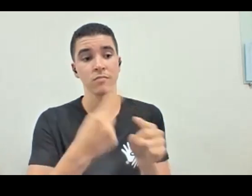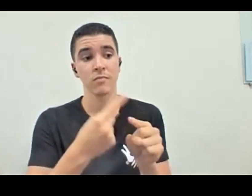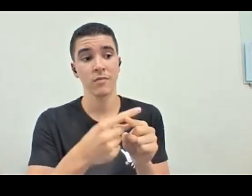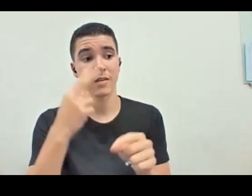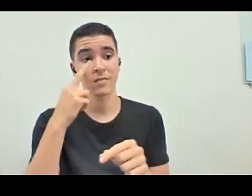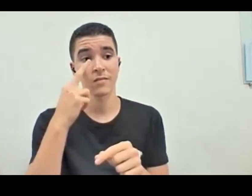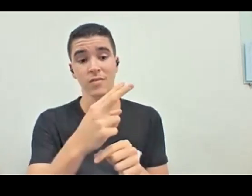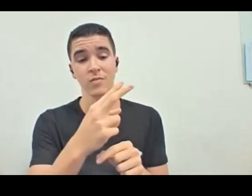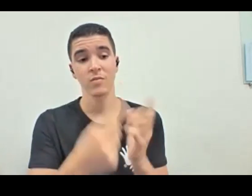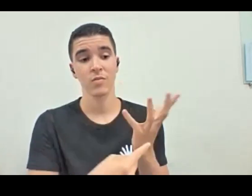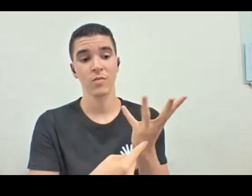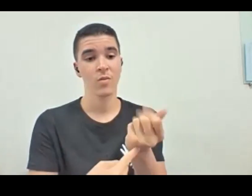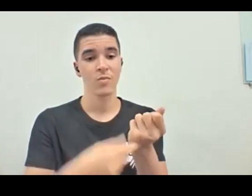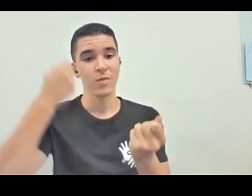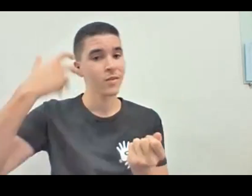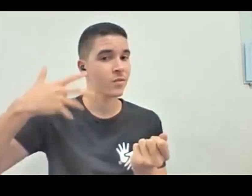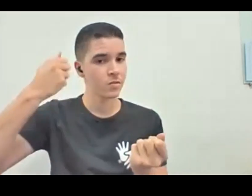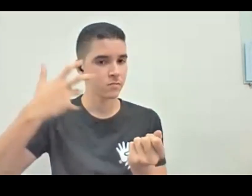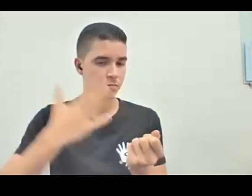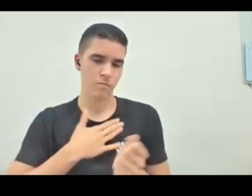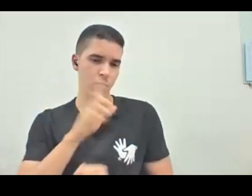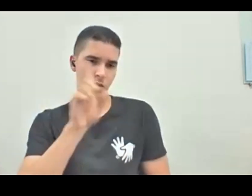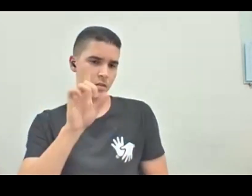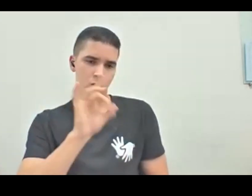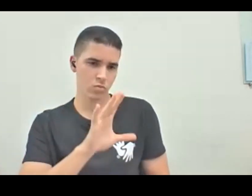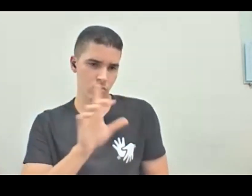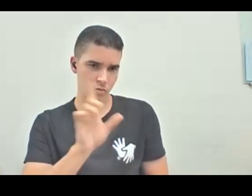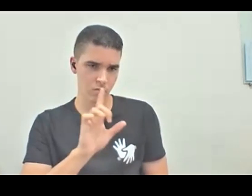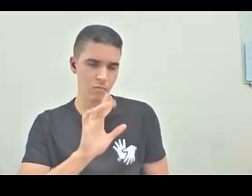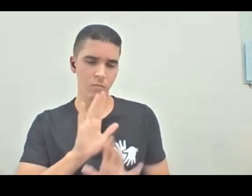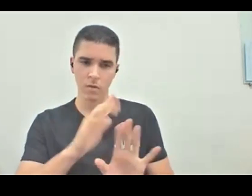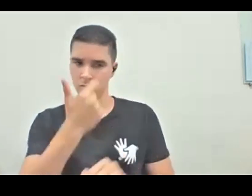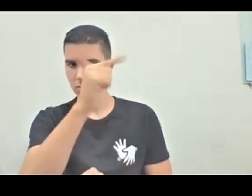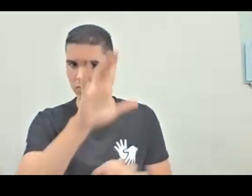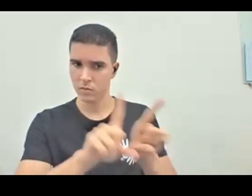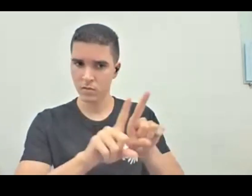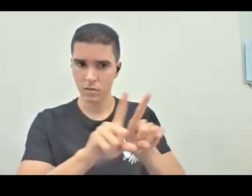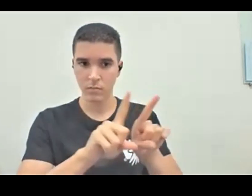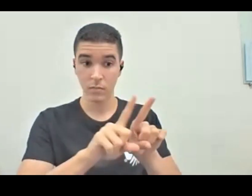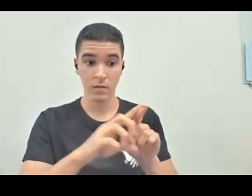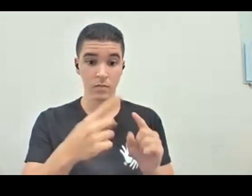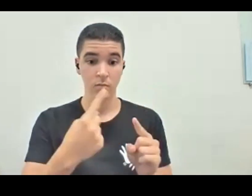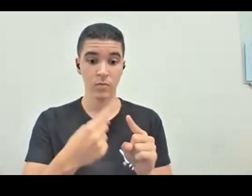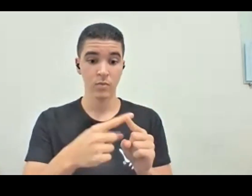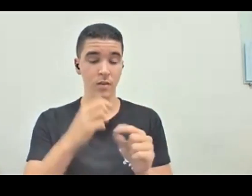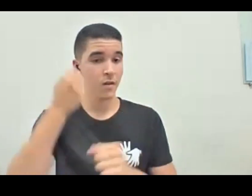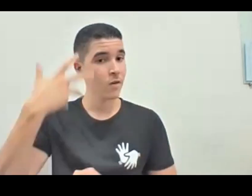as obras com audiodescrição, não as minhas só, as obras com audiodescrição em cima da foto da obra.